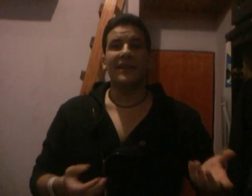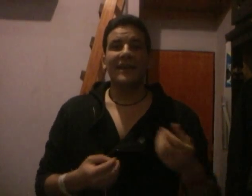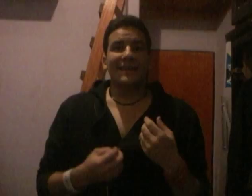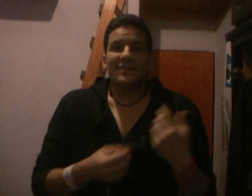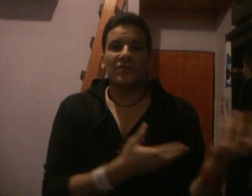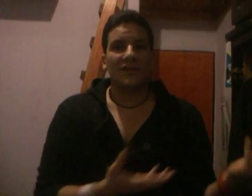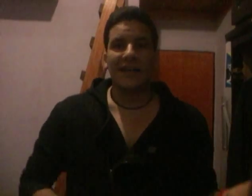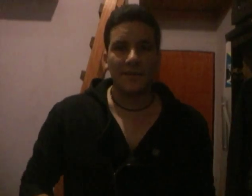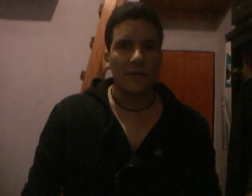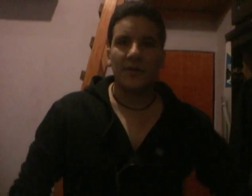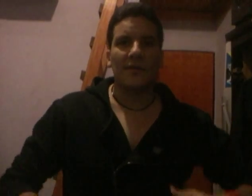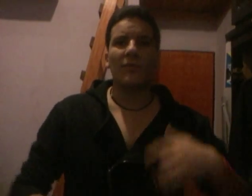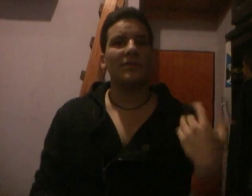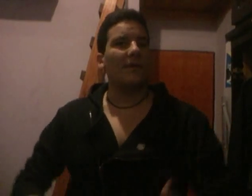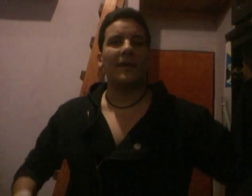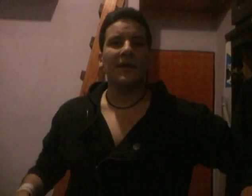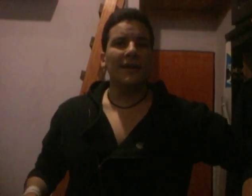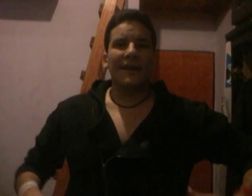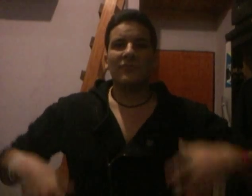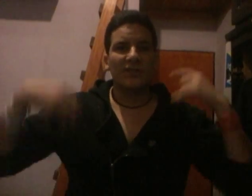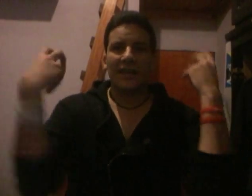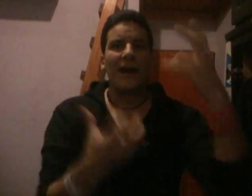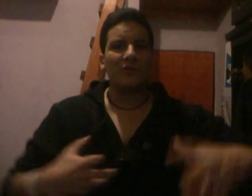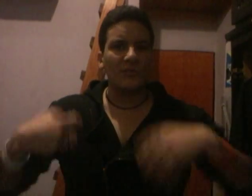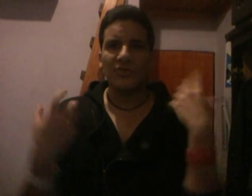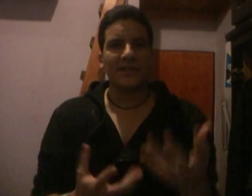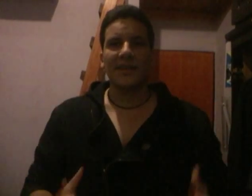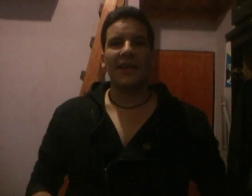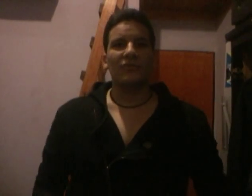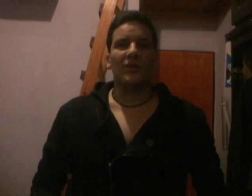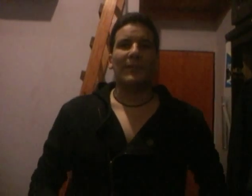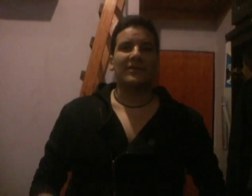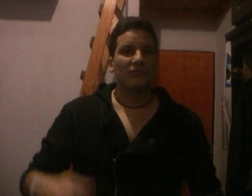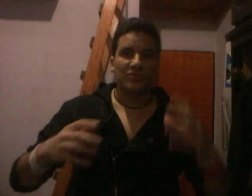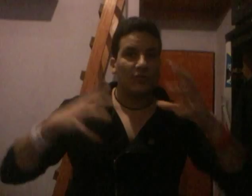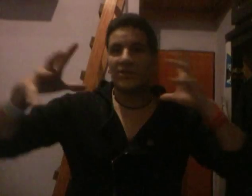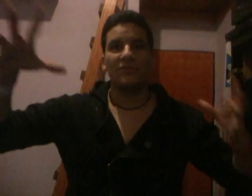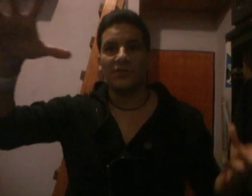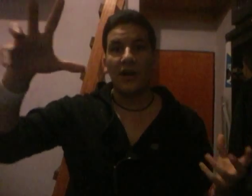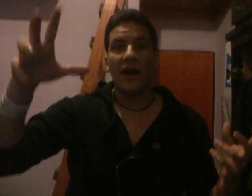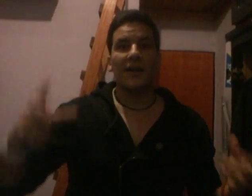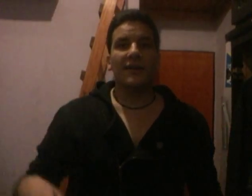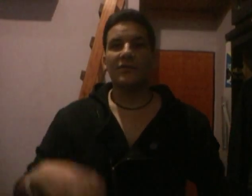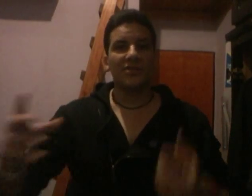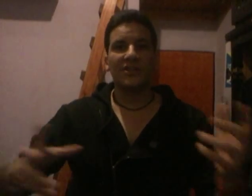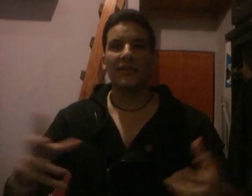quiénes son los que están en las visiones. Hay un momento que cae unos escarabajos, está como en un desierto, aparece un chabón así diciendo, ah, creo que llegué tarde o